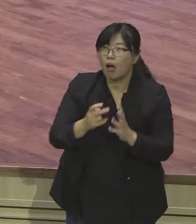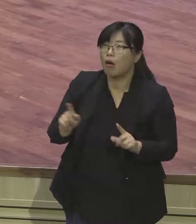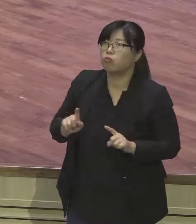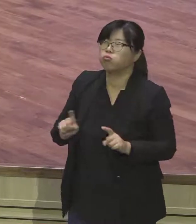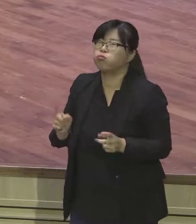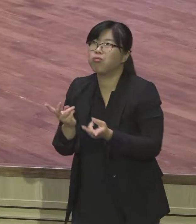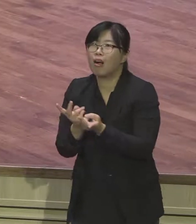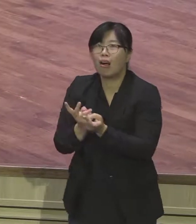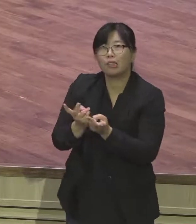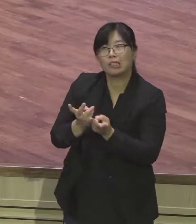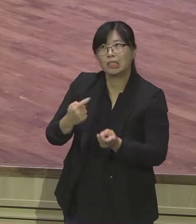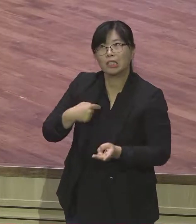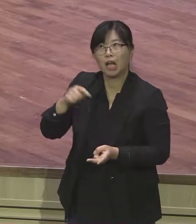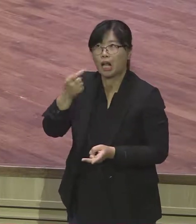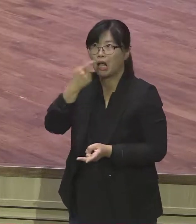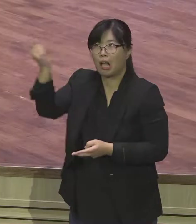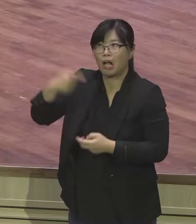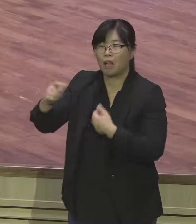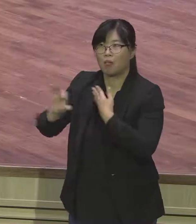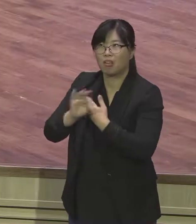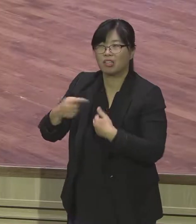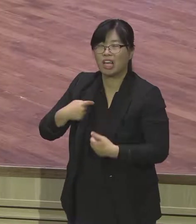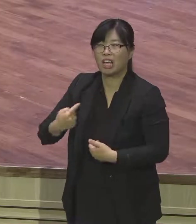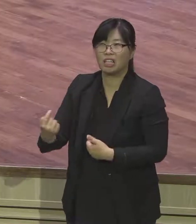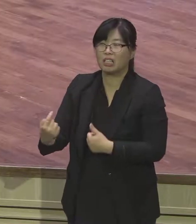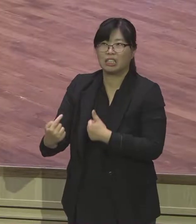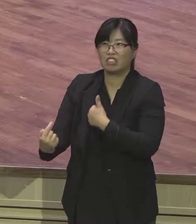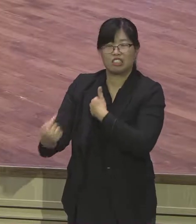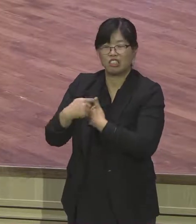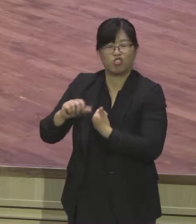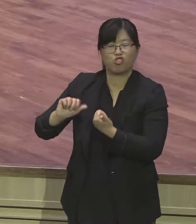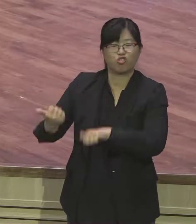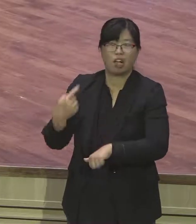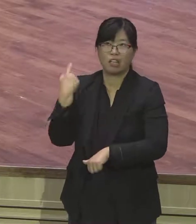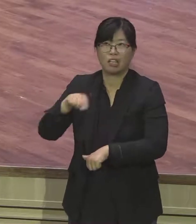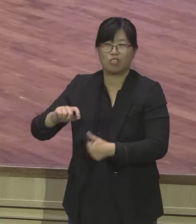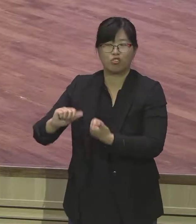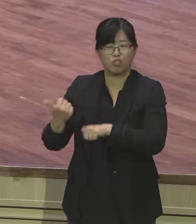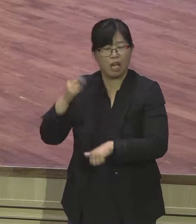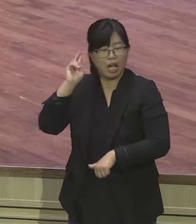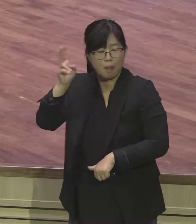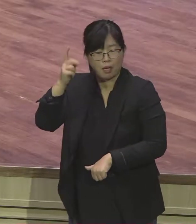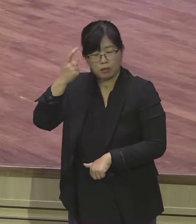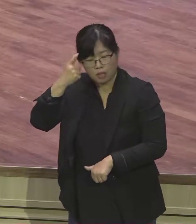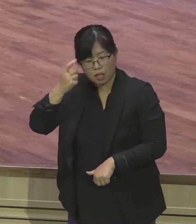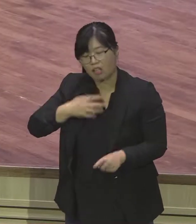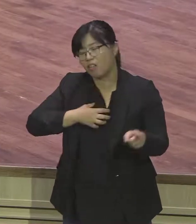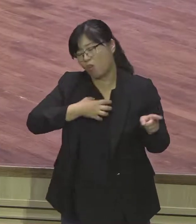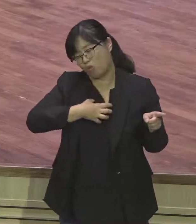요셉은 어떤 신앙인입니까 하나님의 절대주권을 인증하는 신앙이에요